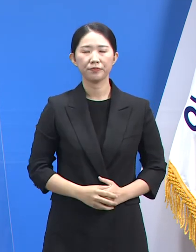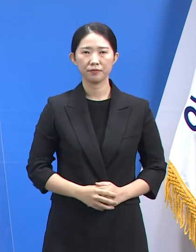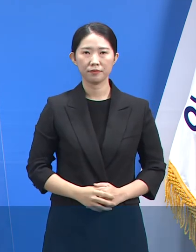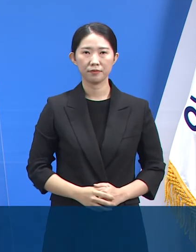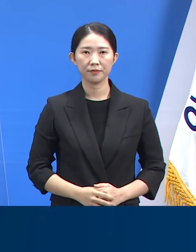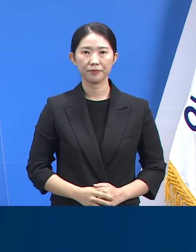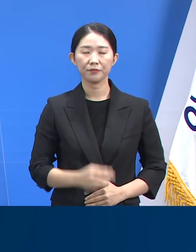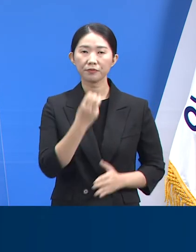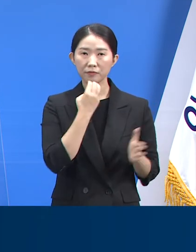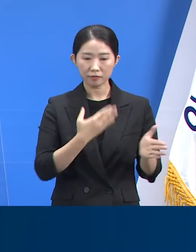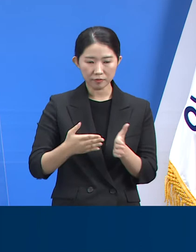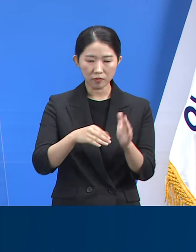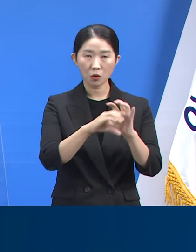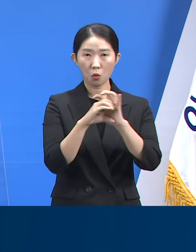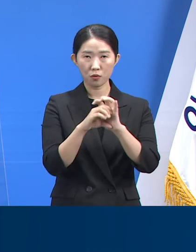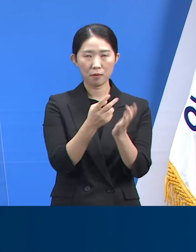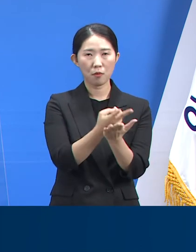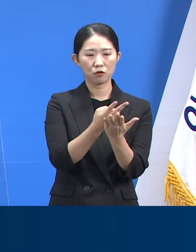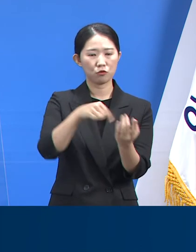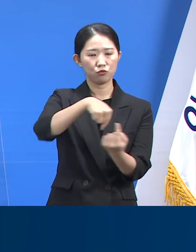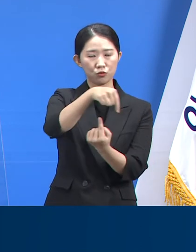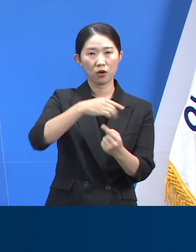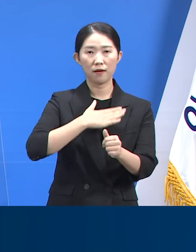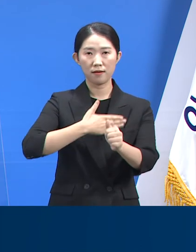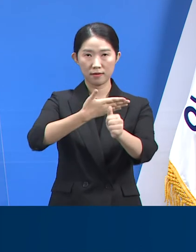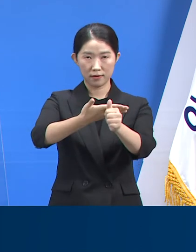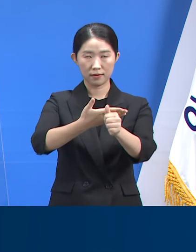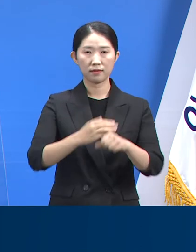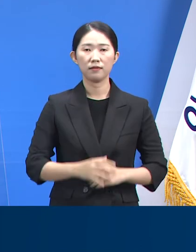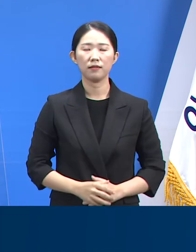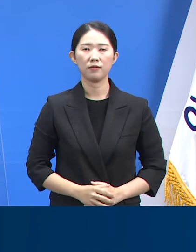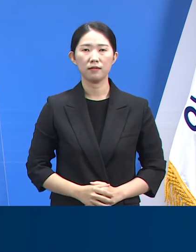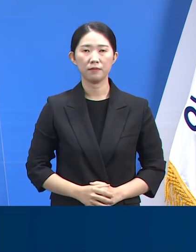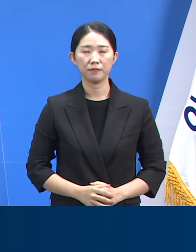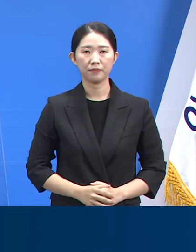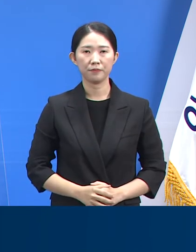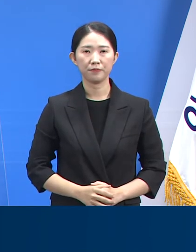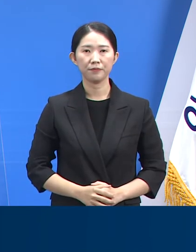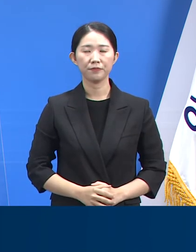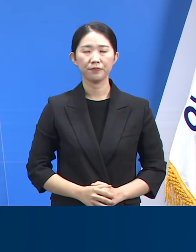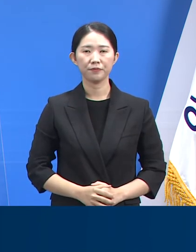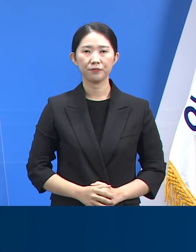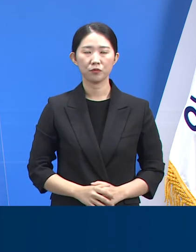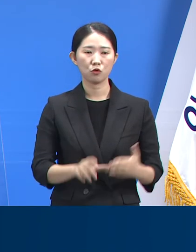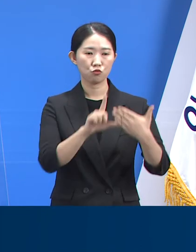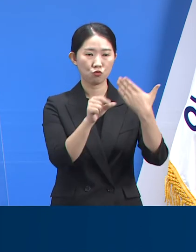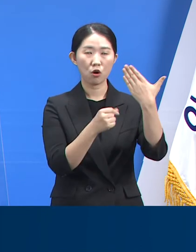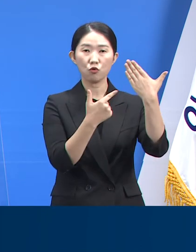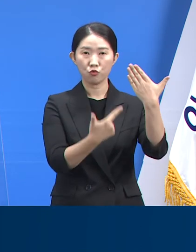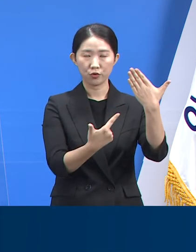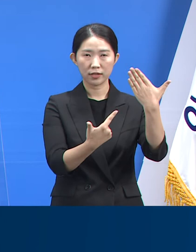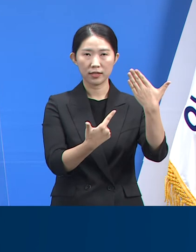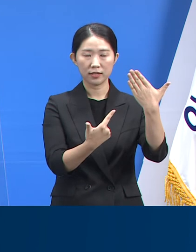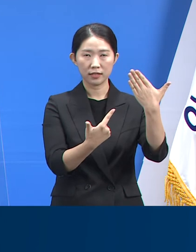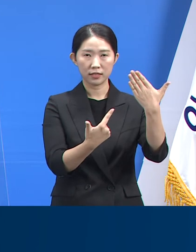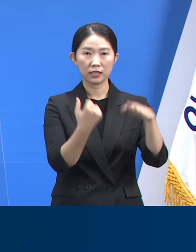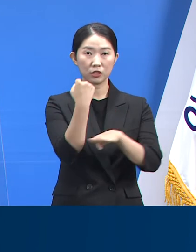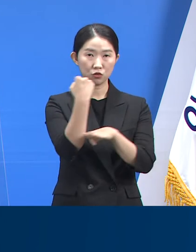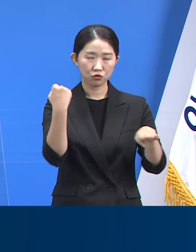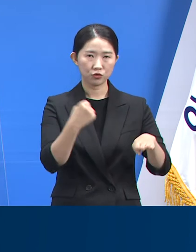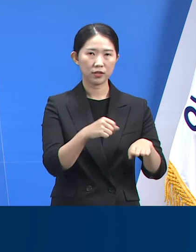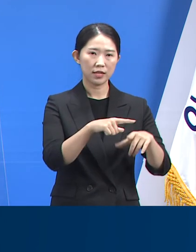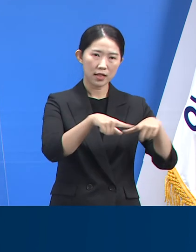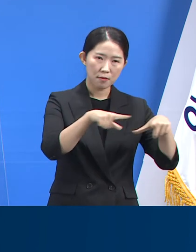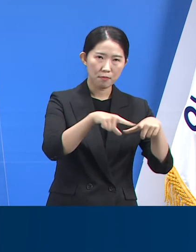경기도 코로나19 병상 운용 현황에 대해서 말씀드리겠습니다. 9월 6일 20시 기준 일반과 중증